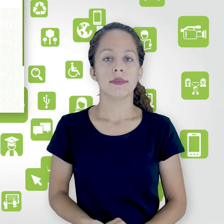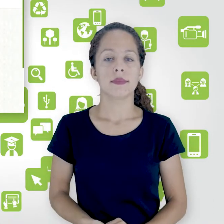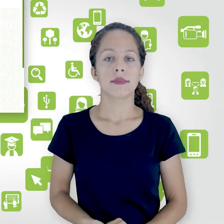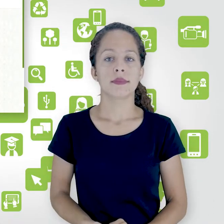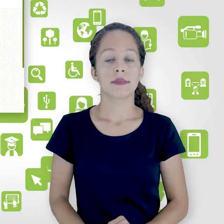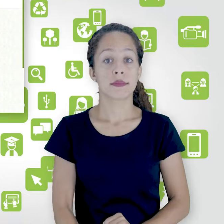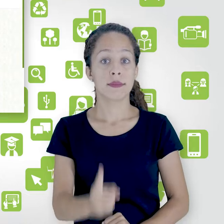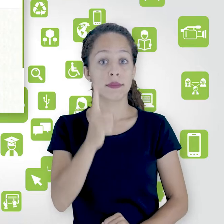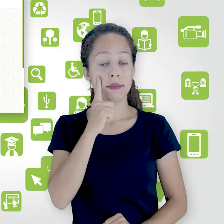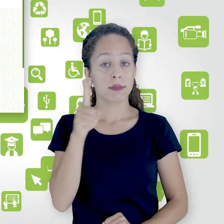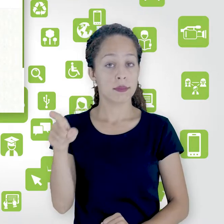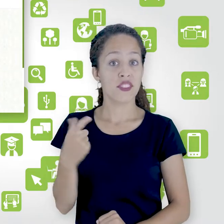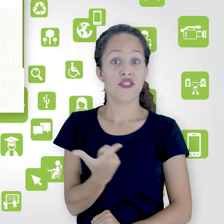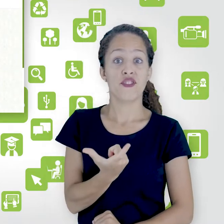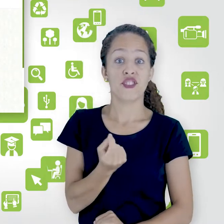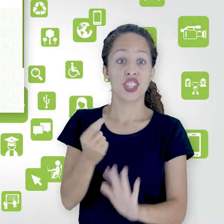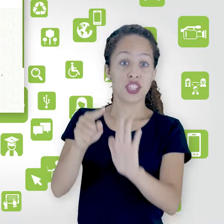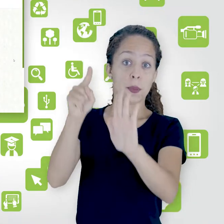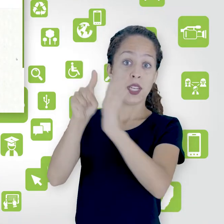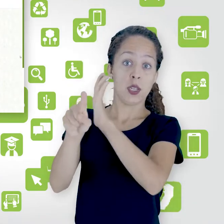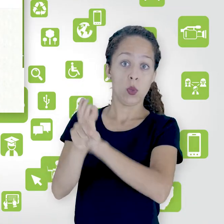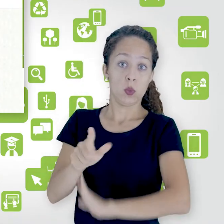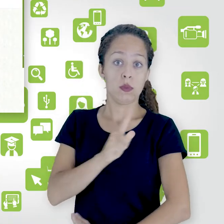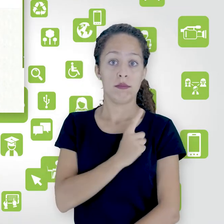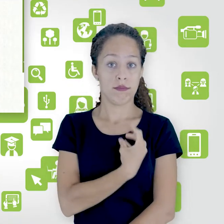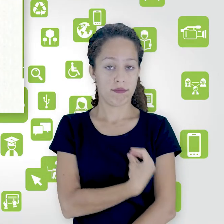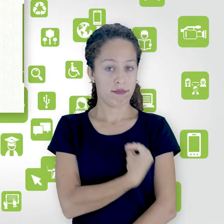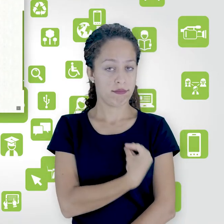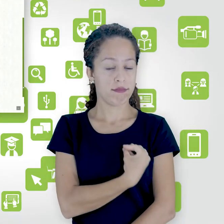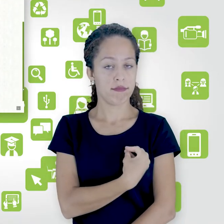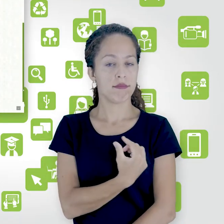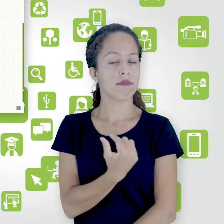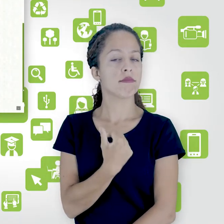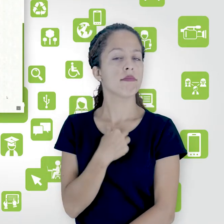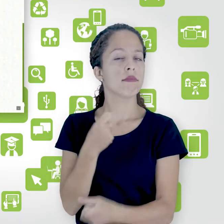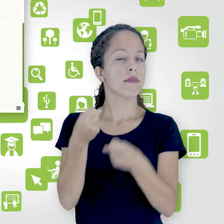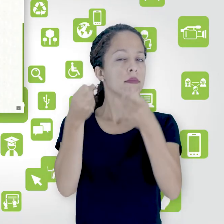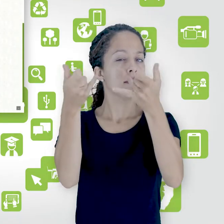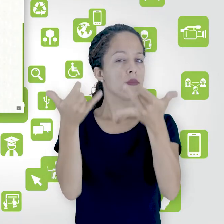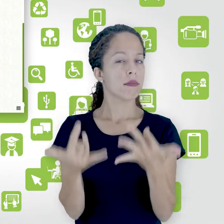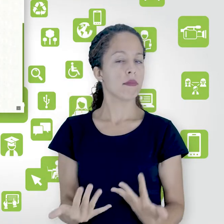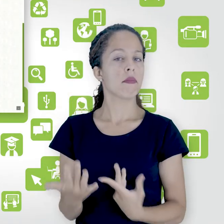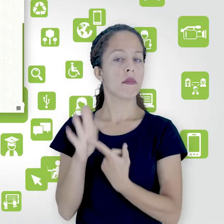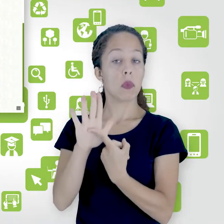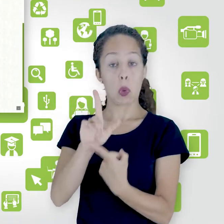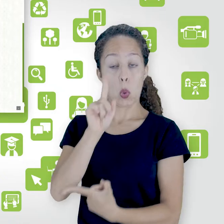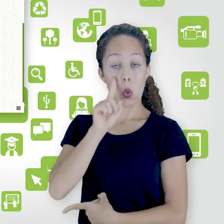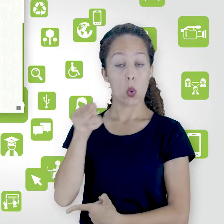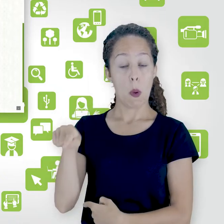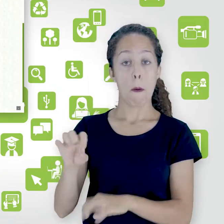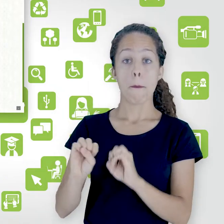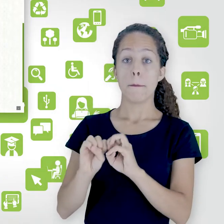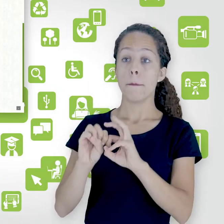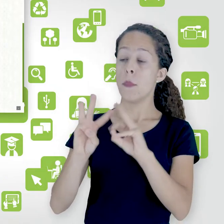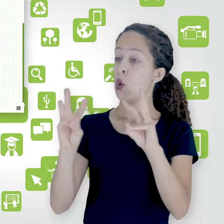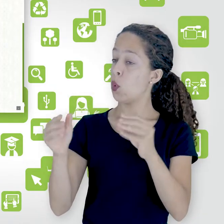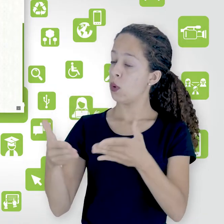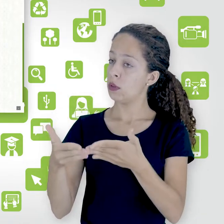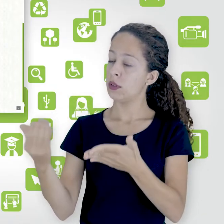Olha, veja que eles são 20 perguntas. E aí eu vou definir que o Moodle insira 6 perguntas